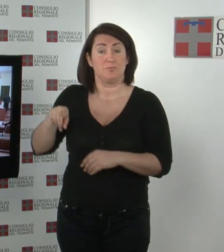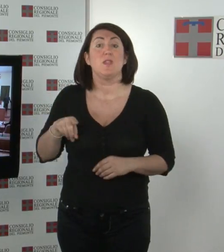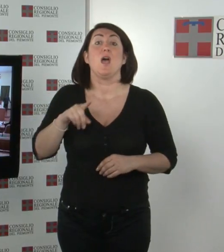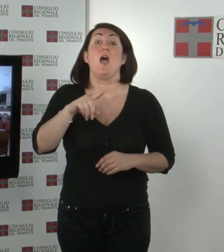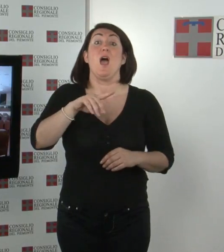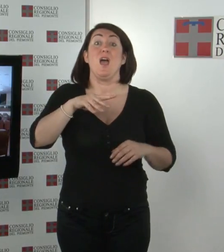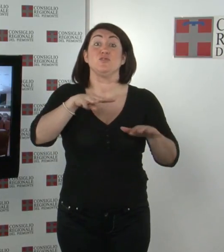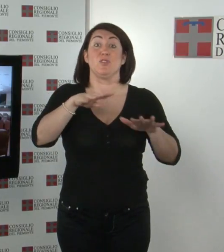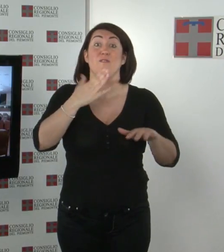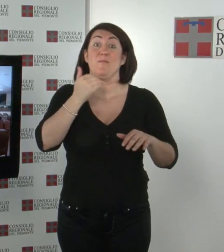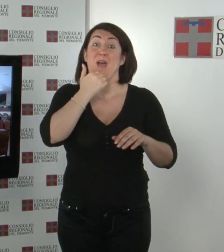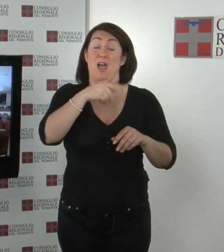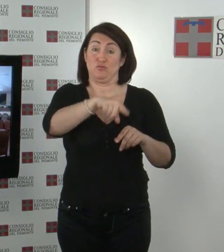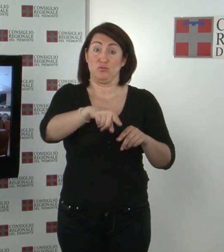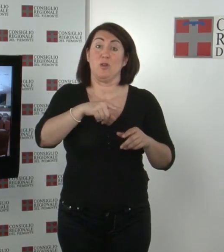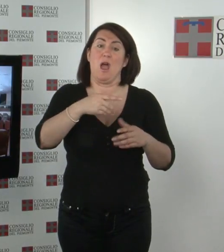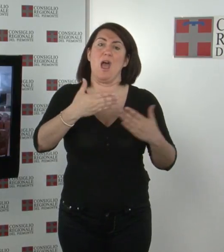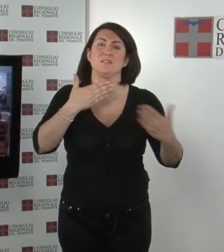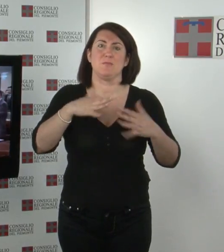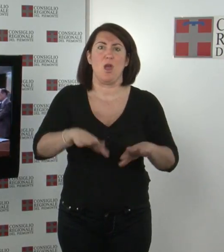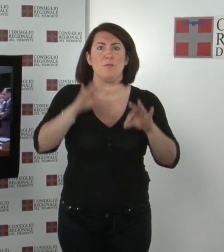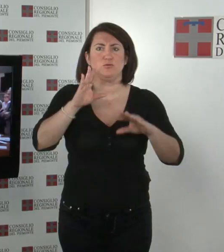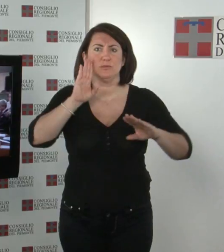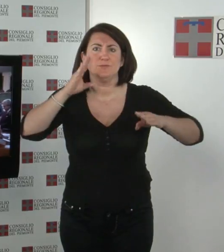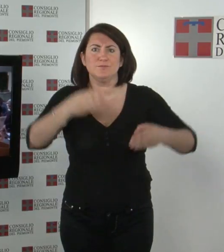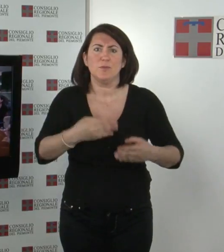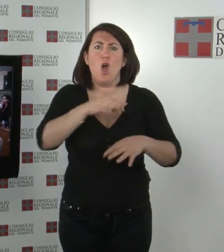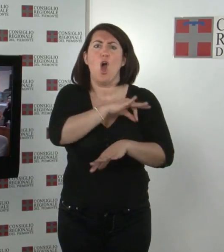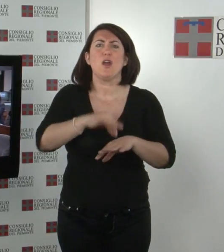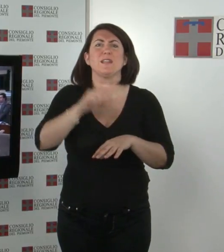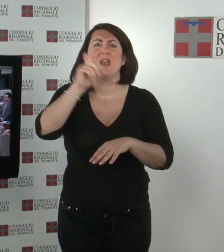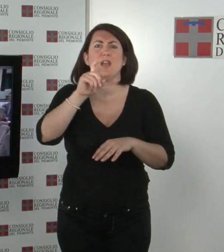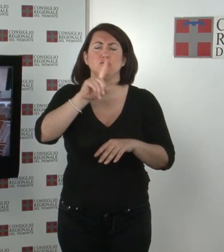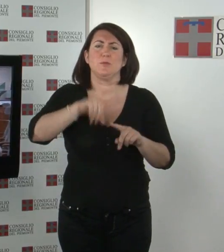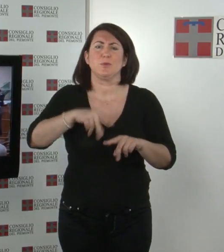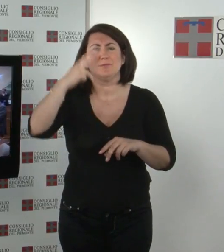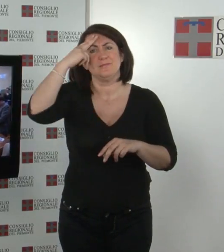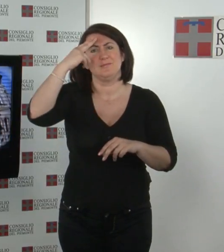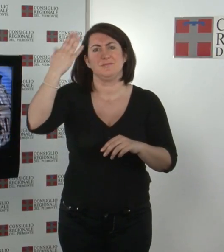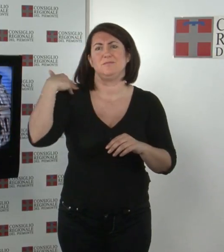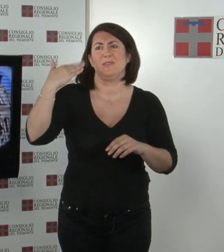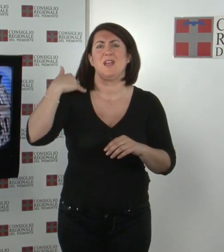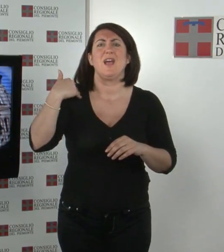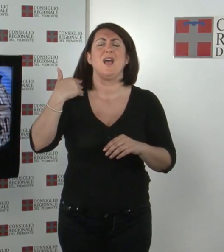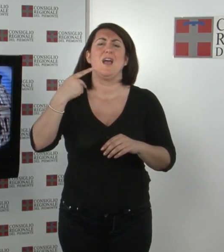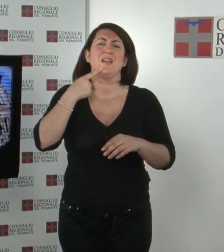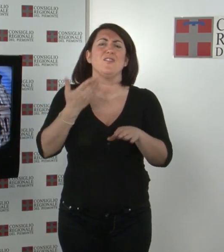di alcuni ordini del giorno collegati alla finanziaria e ha poi ricordato le vittime del terrorismo. Il Consiglio regionale del